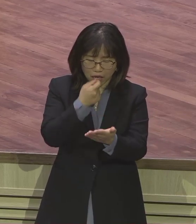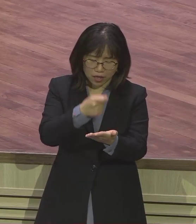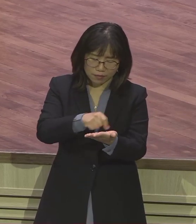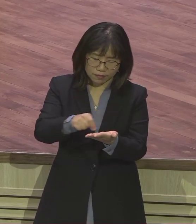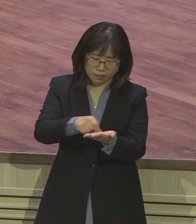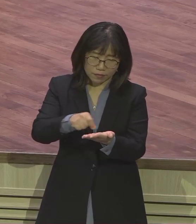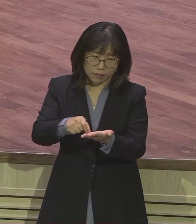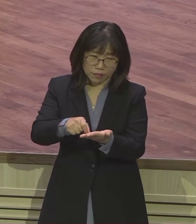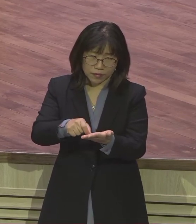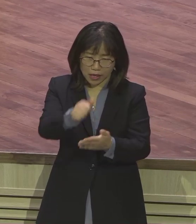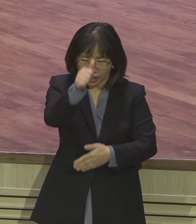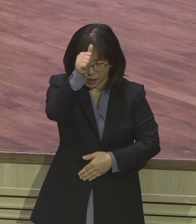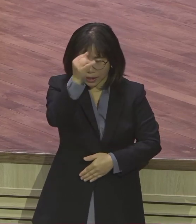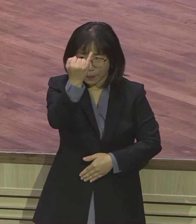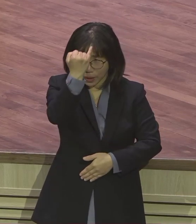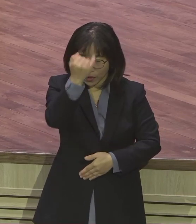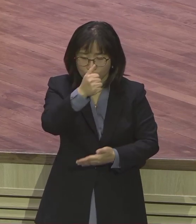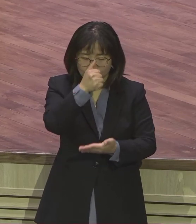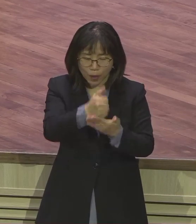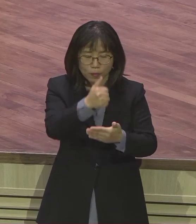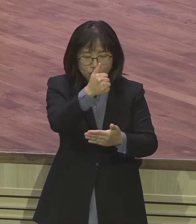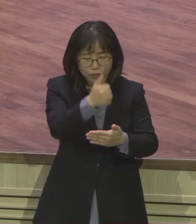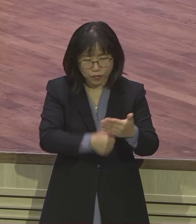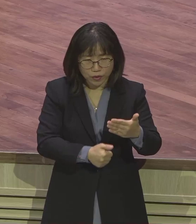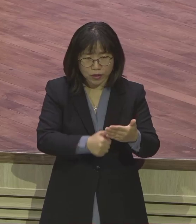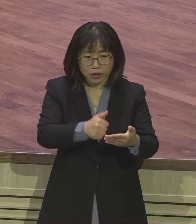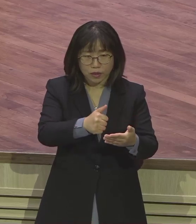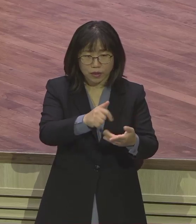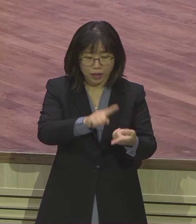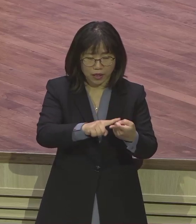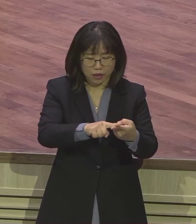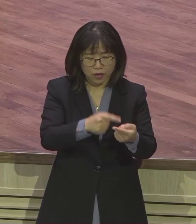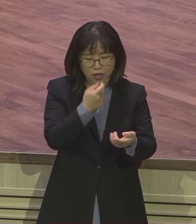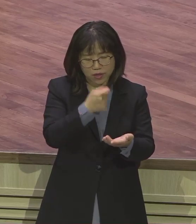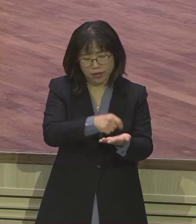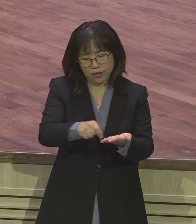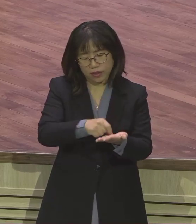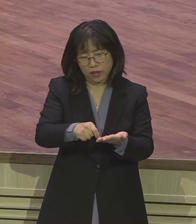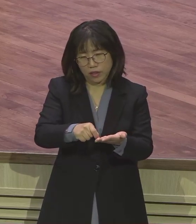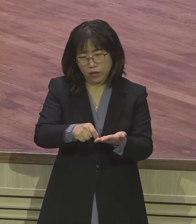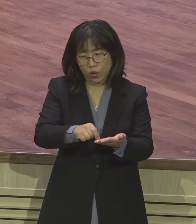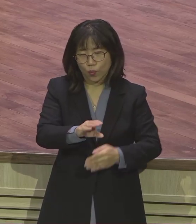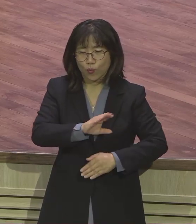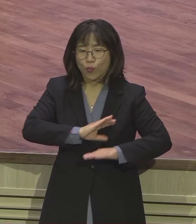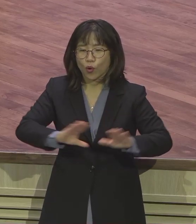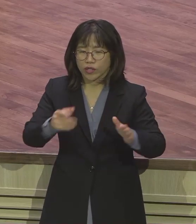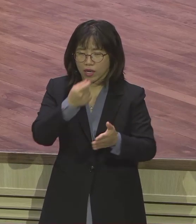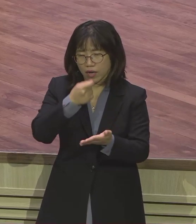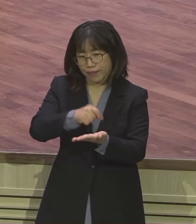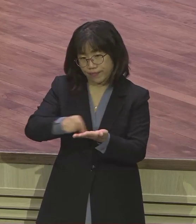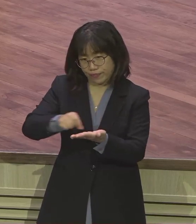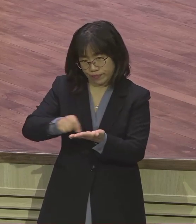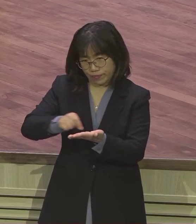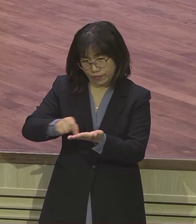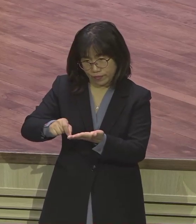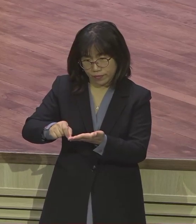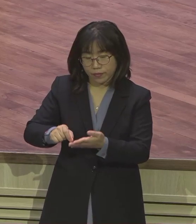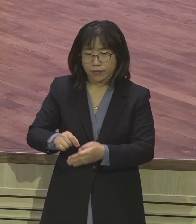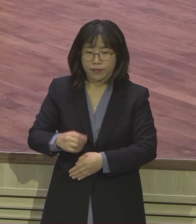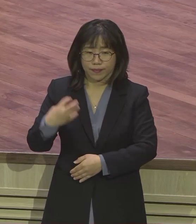기록했어요. 범죄한 인간은 뭐요? 하나님과 함께 할 수 없어요. 하나님 떠나 제 가운데 살다가 사당 종로로 다 열두